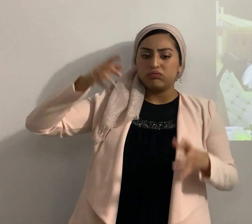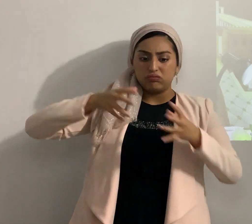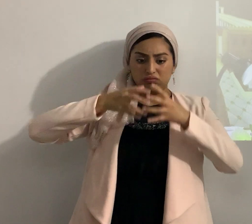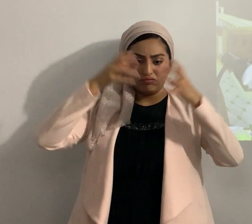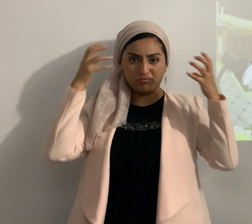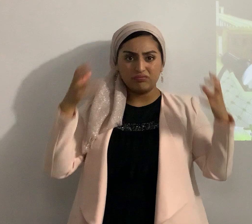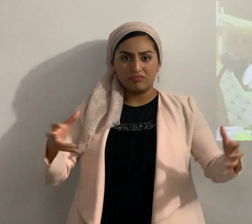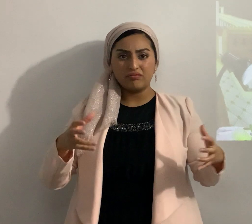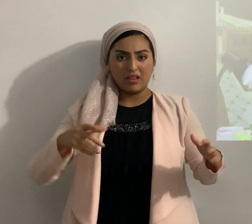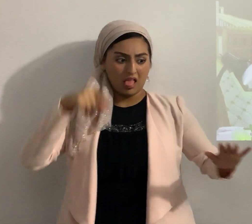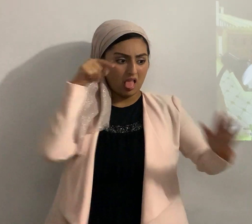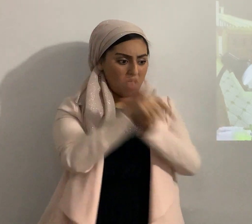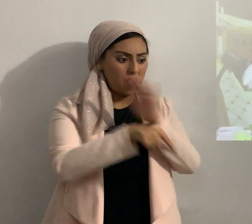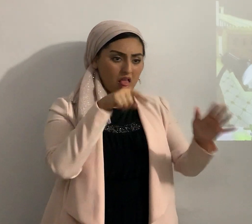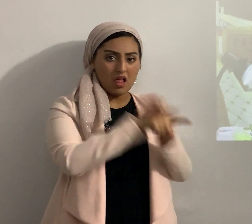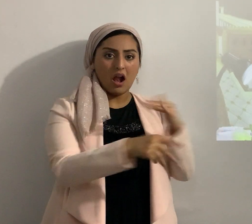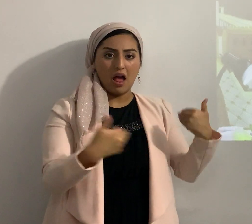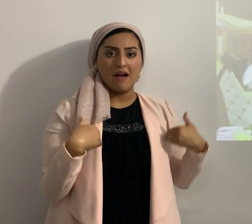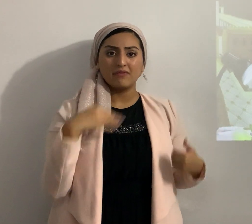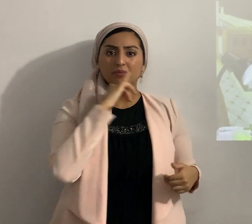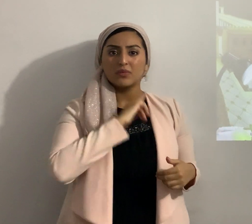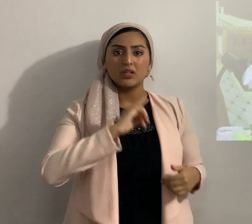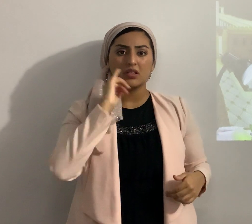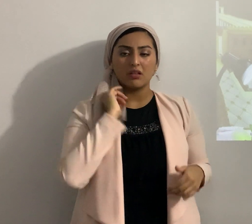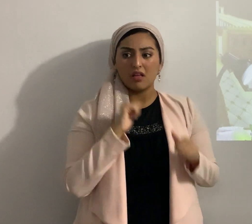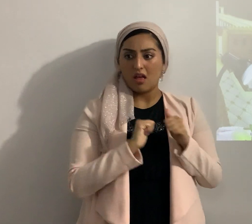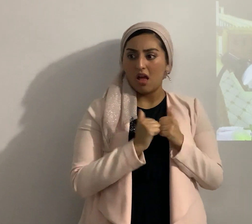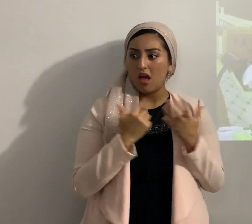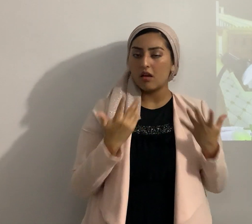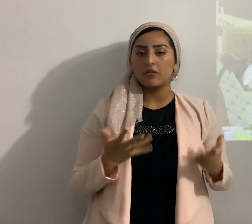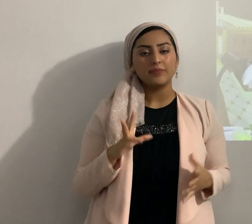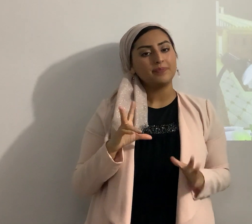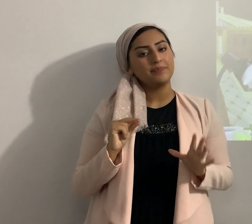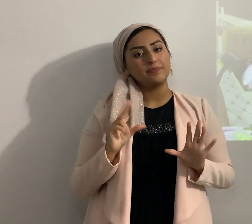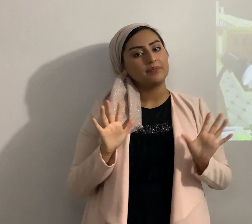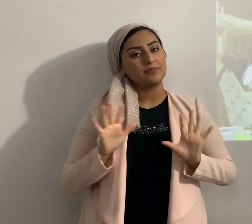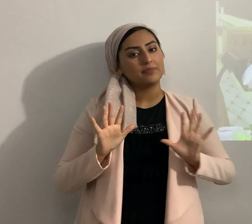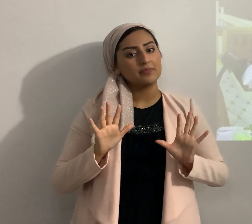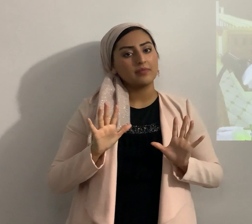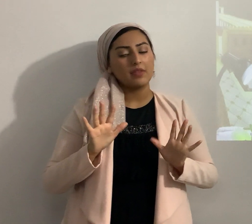sanguinario tienen los israelitas sus com no, no, no decir eso es una blasfemia